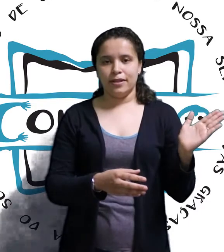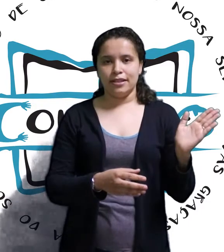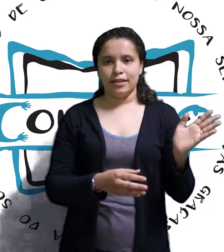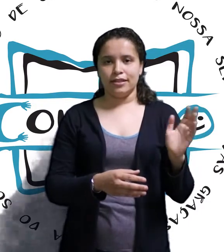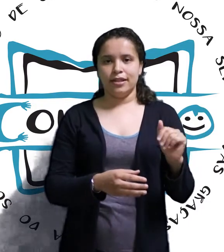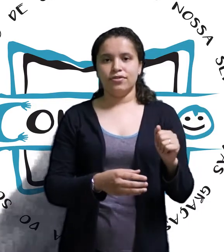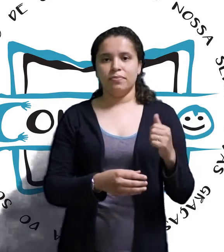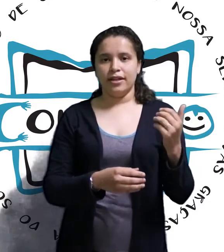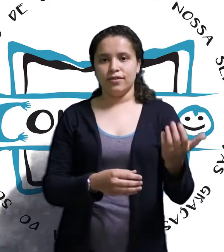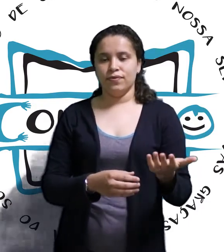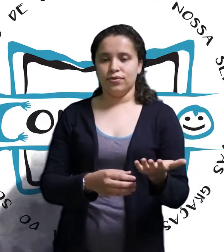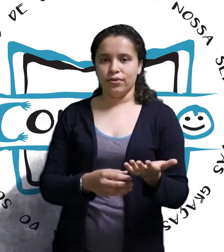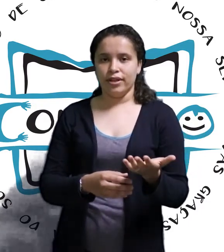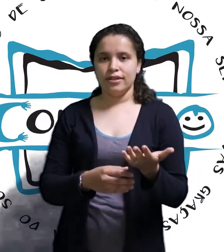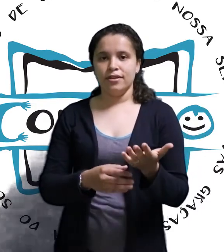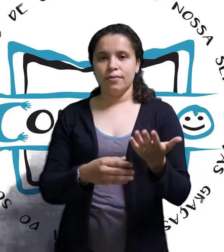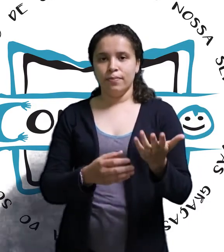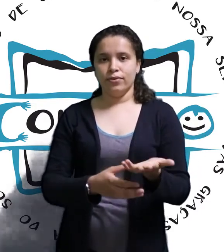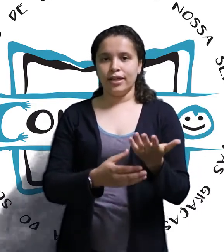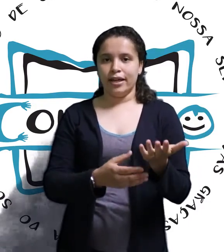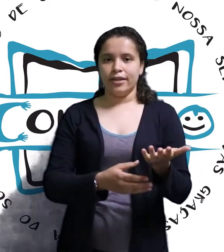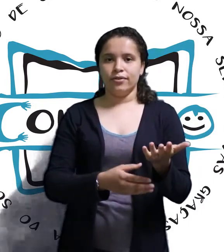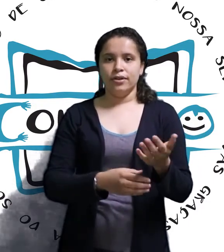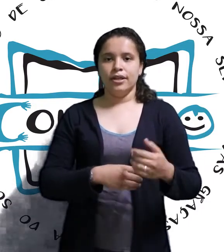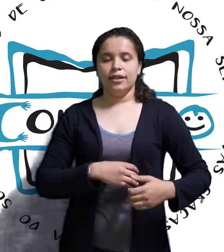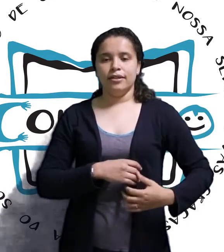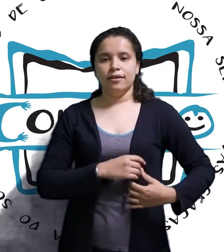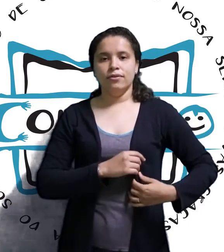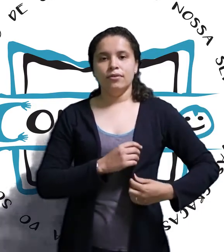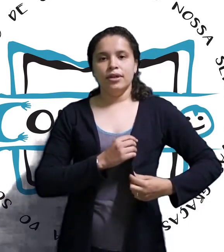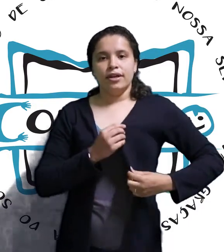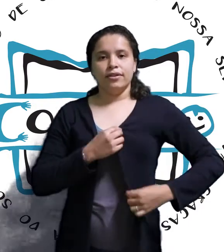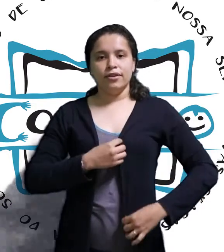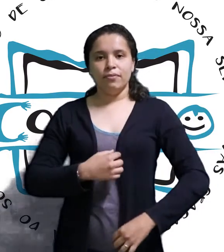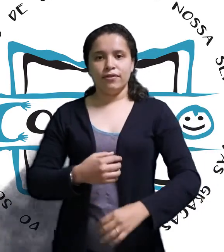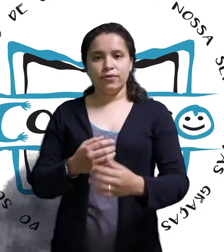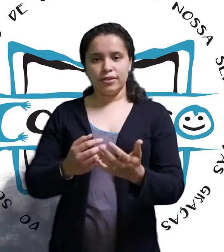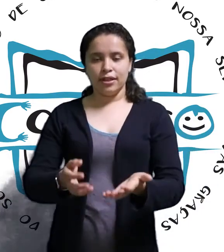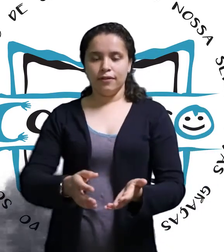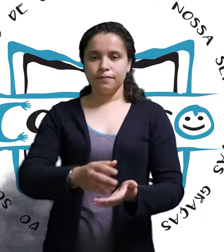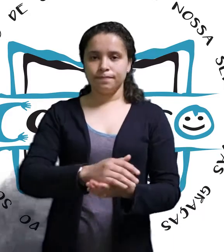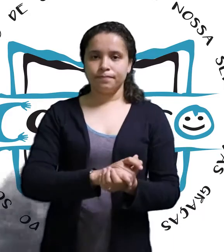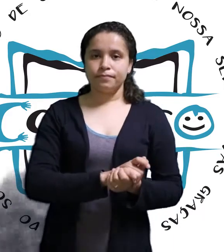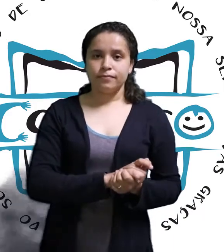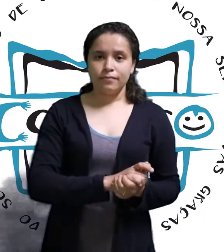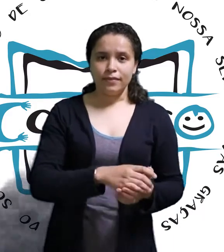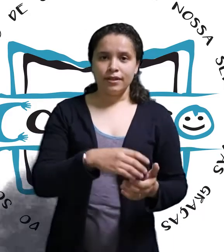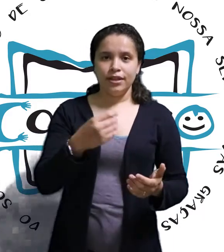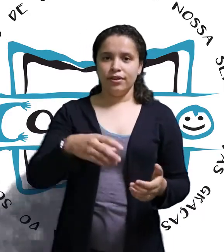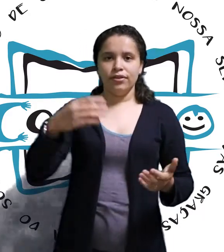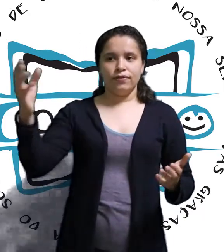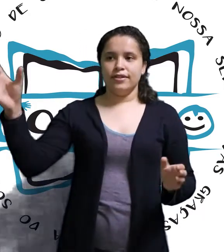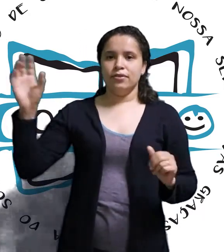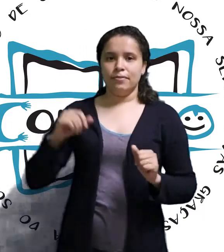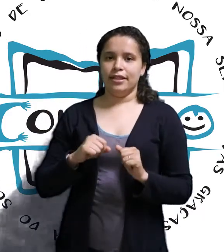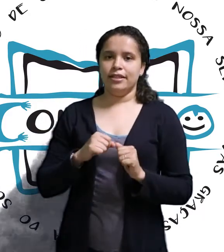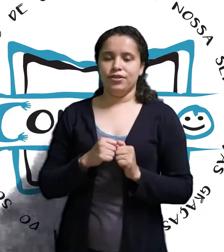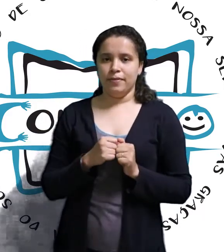passadas, né? Sobre as funções por cargo. Então, eu tenho uma função que eu tenho que fazer uma lista de